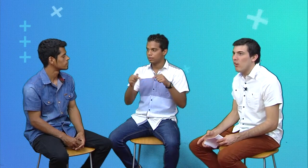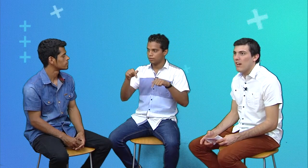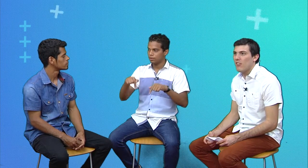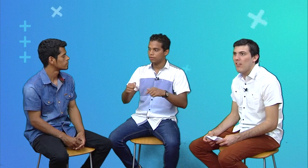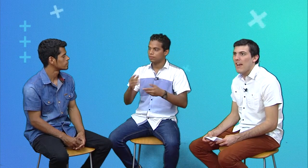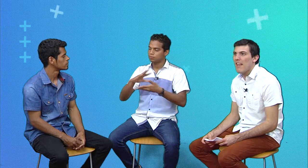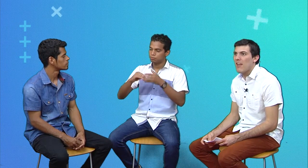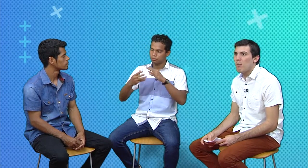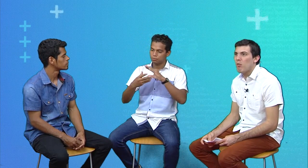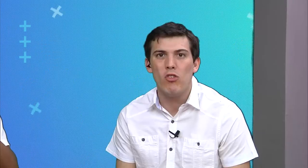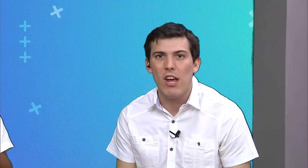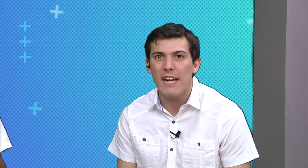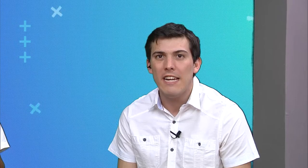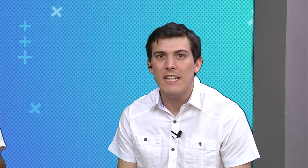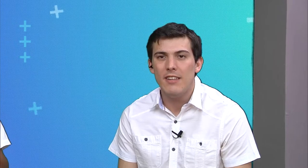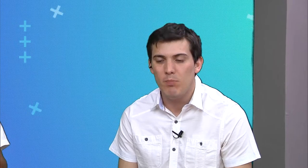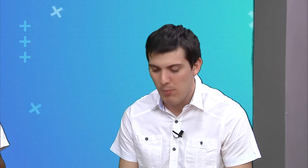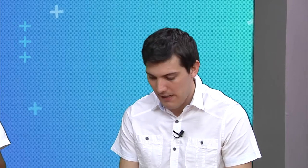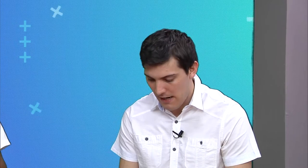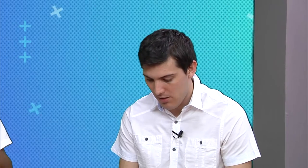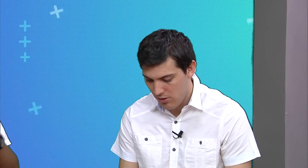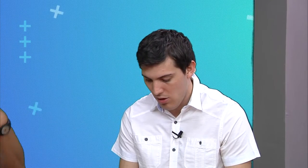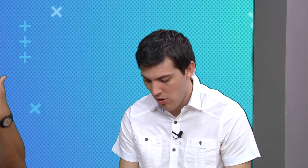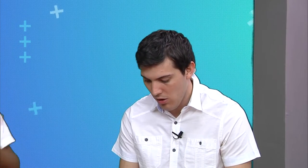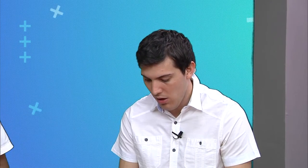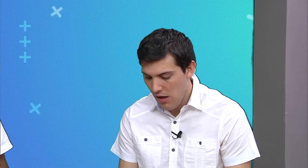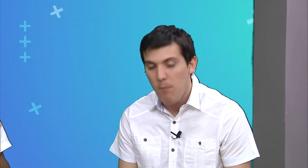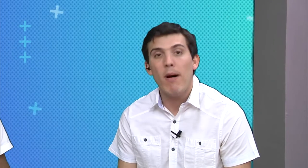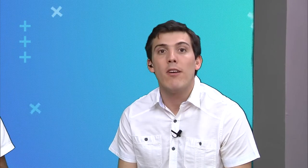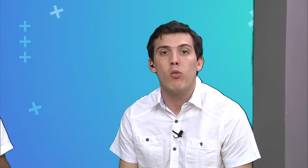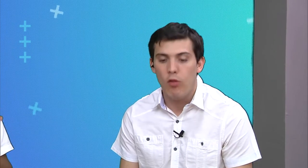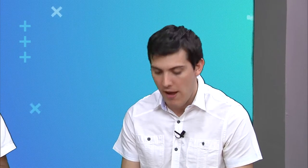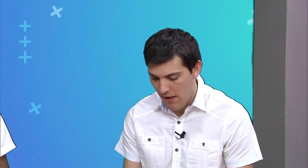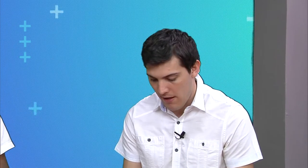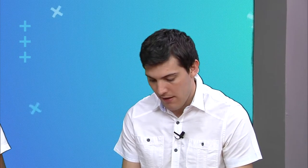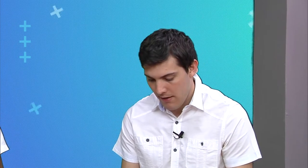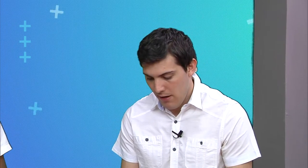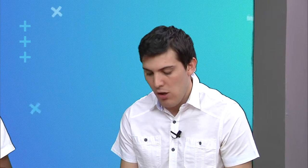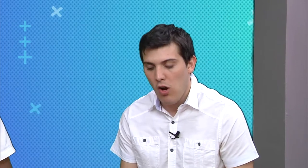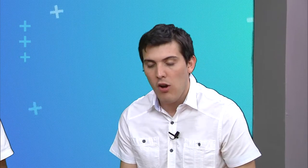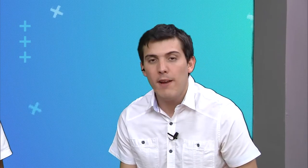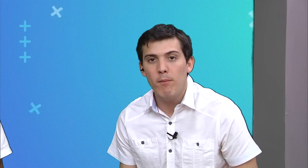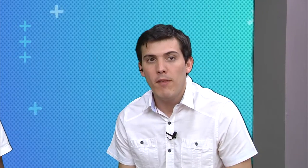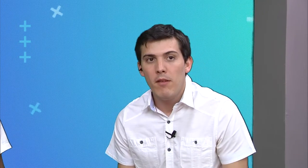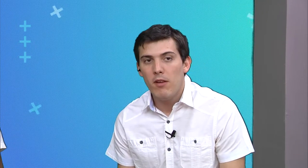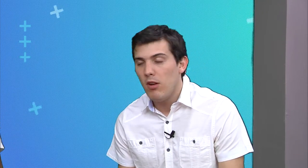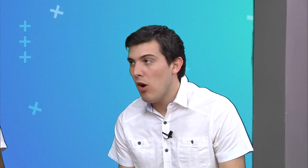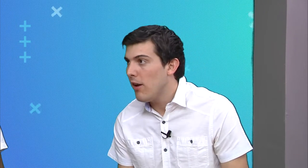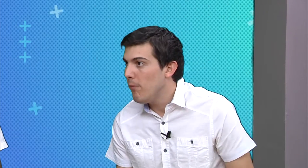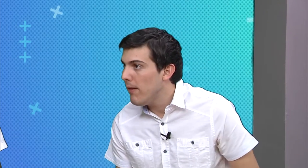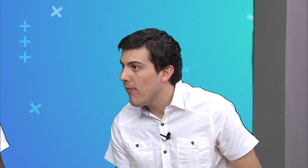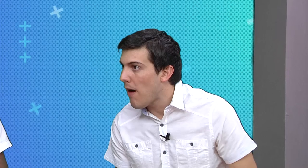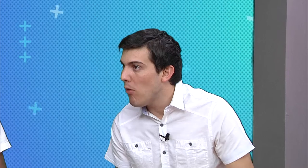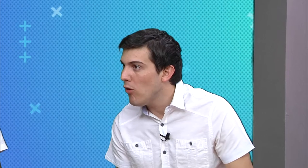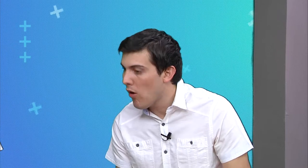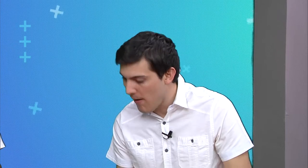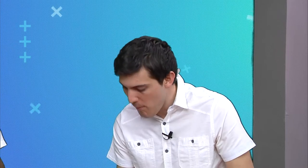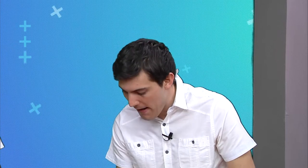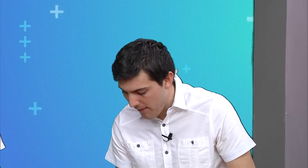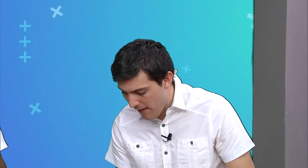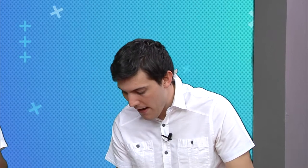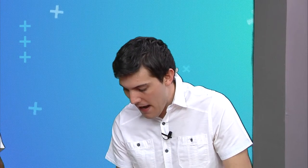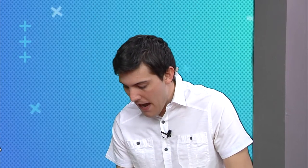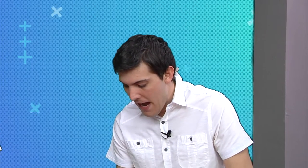historia sea de mucha inspiración para ustedes. Los invitamos